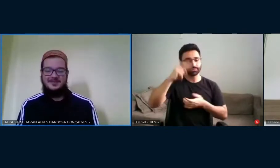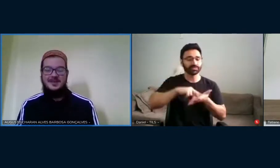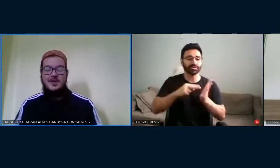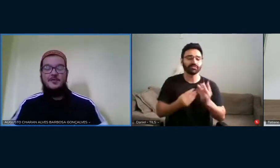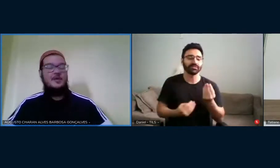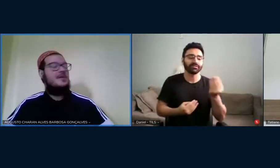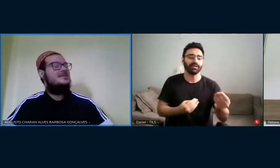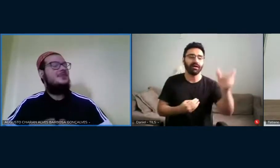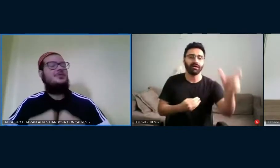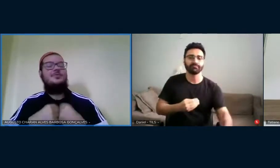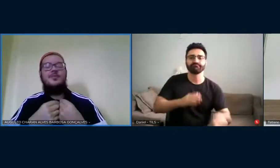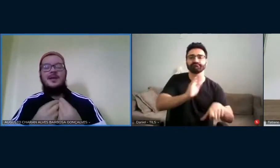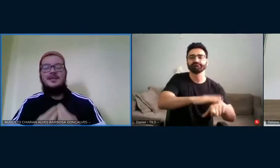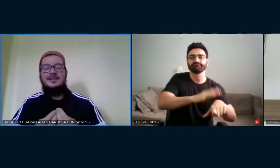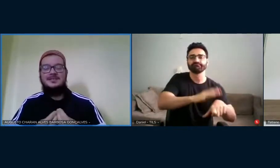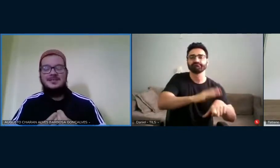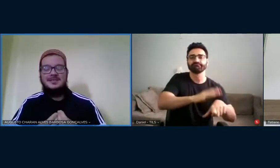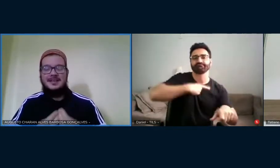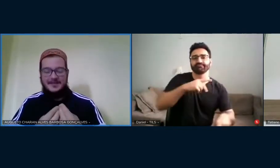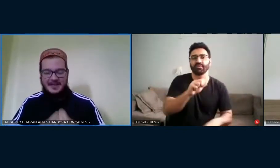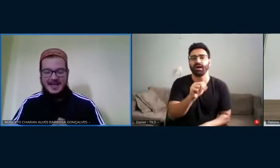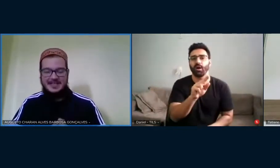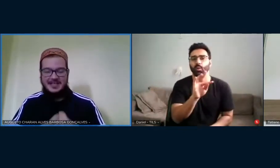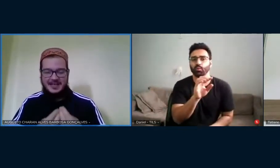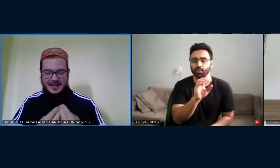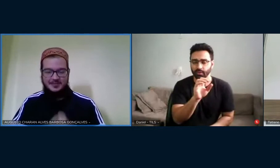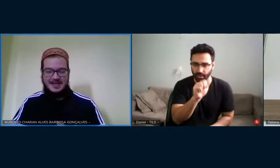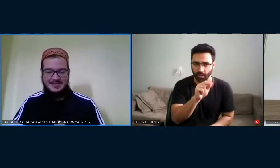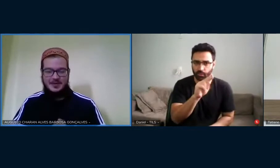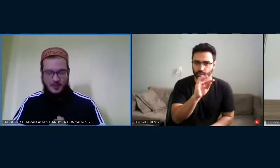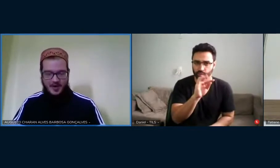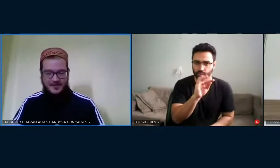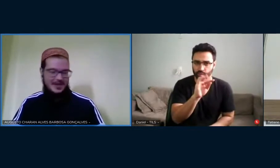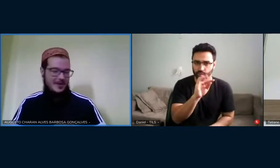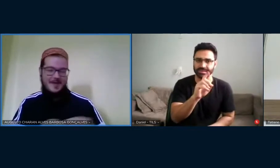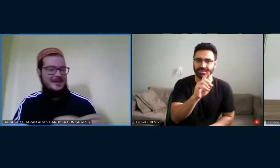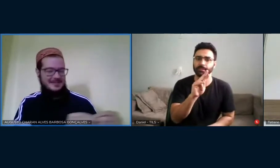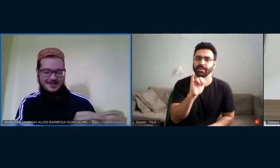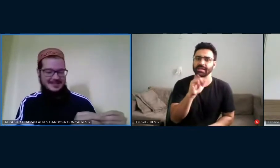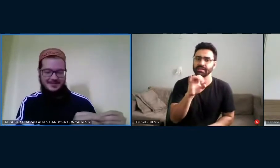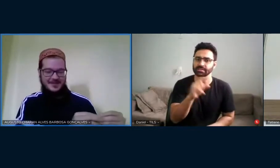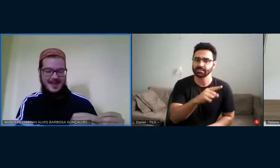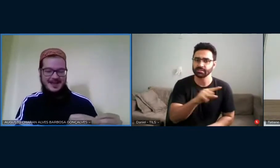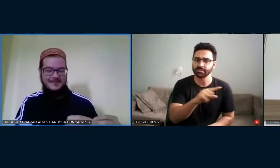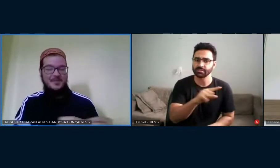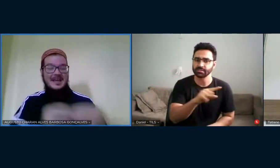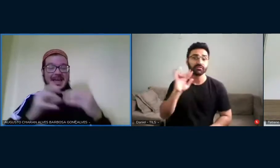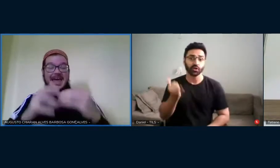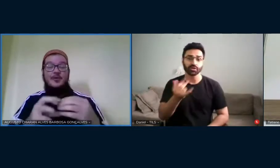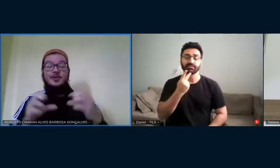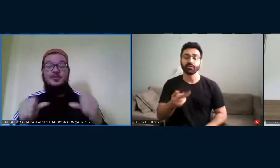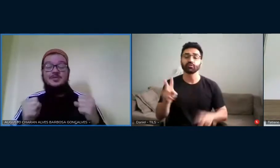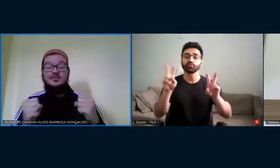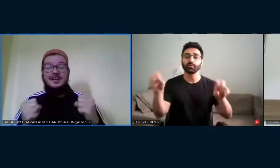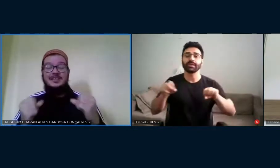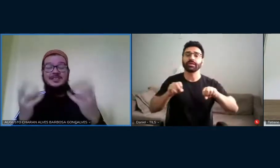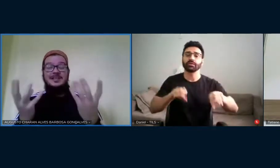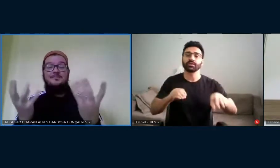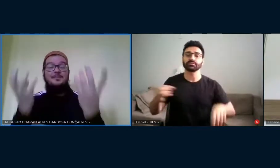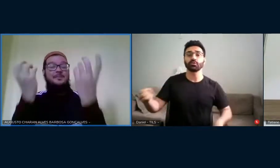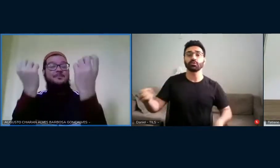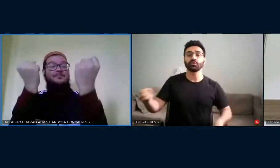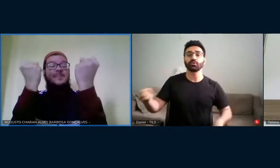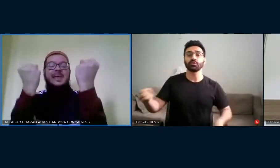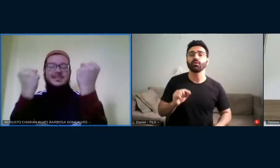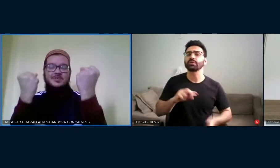essa pessoa. O Vigotsky a todo momento diz que, na verdade, a educação nova, que não é mais a educação velha, é quando o estudante